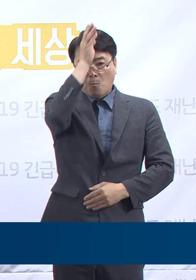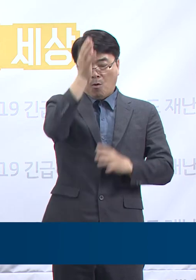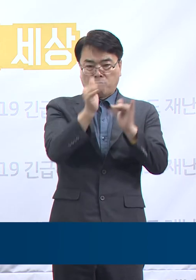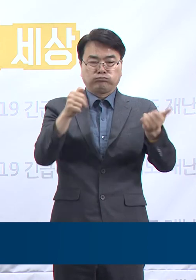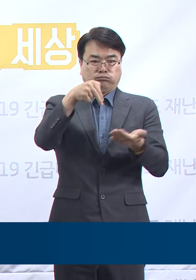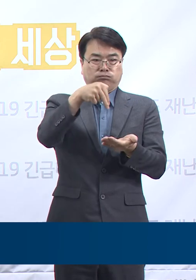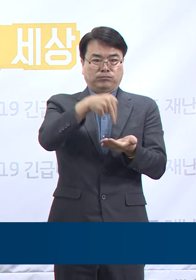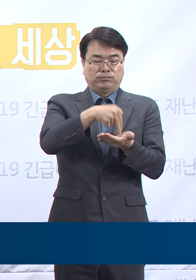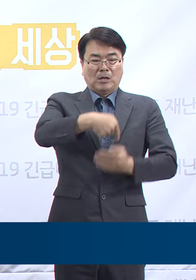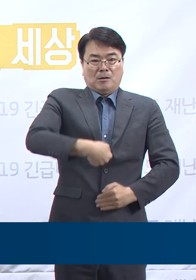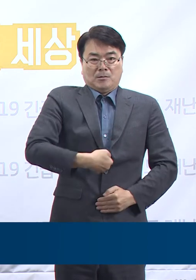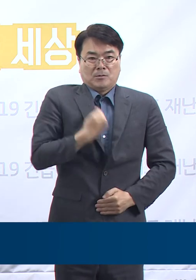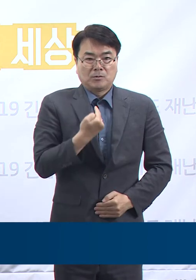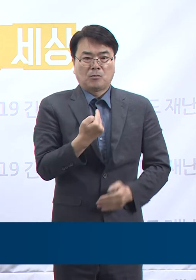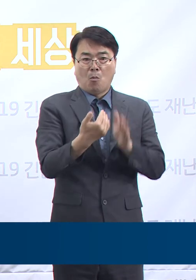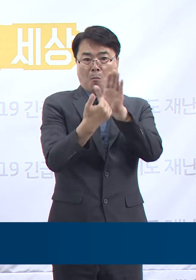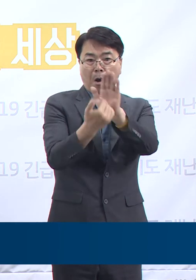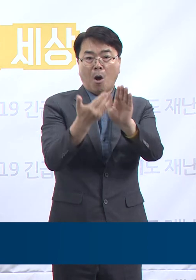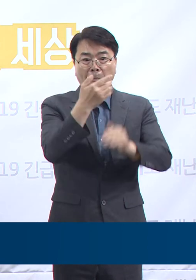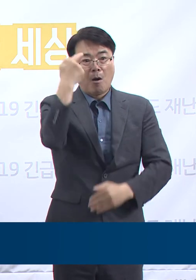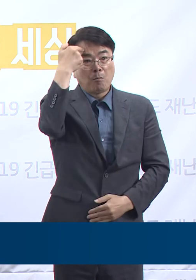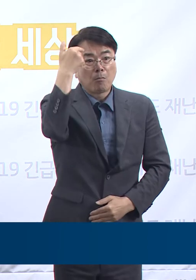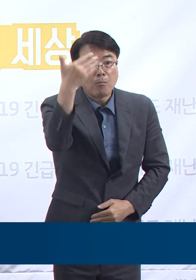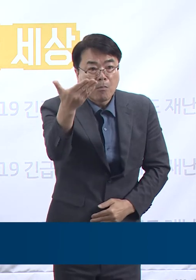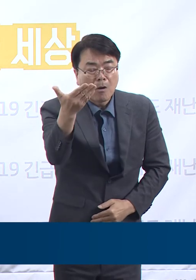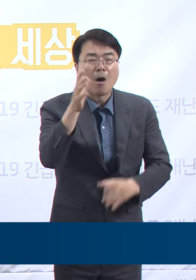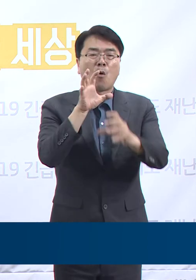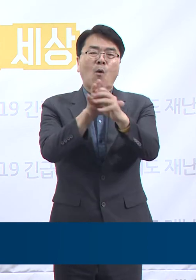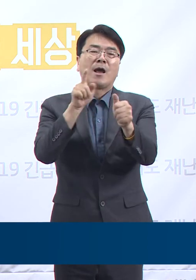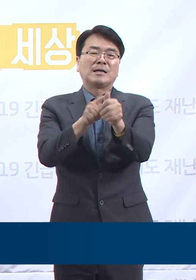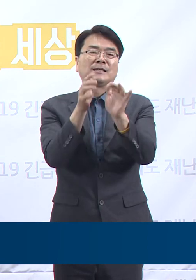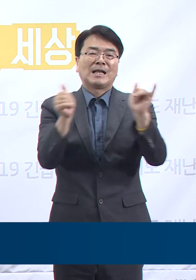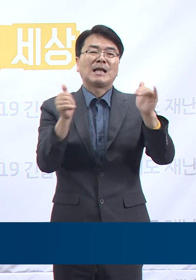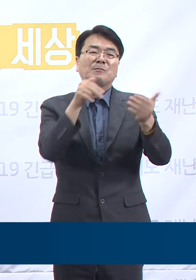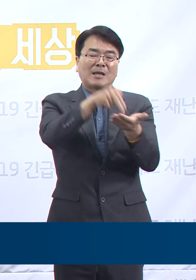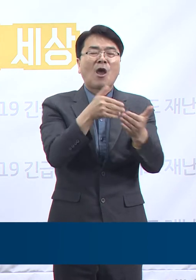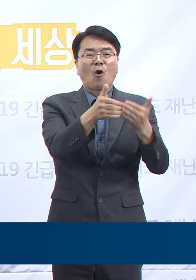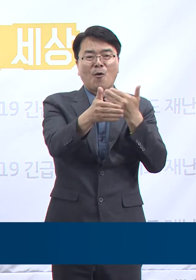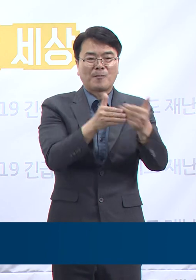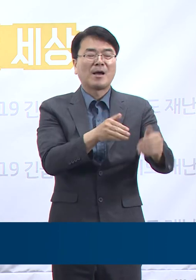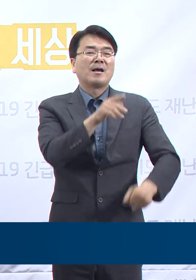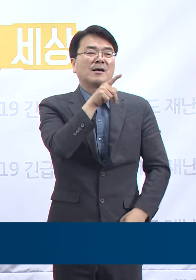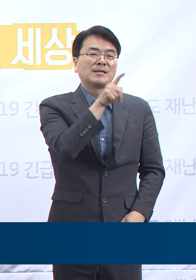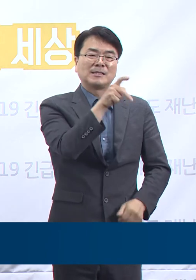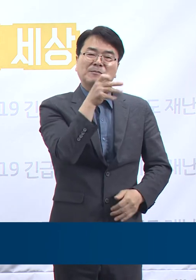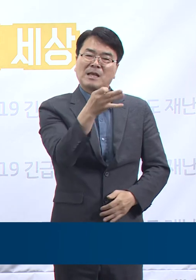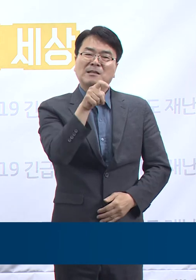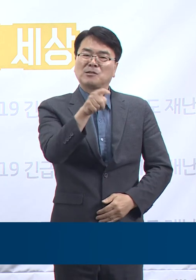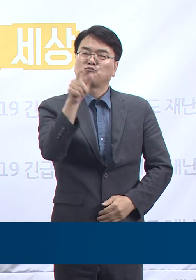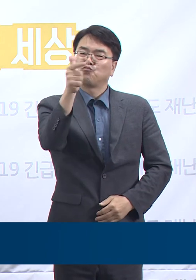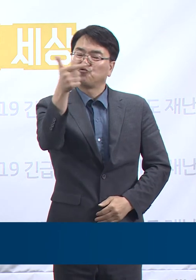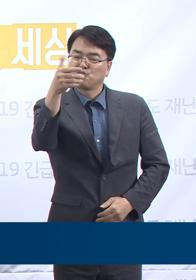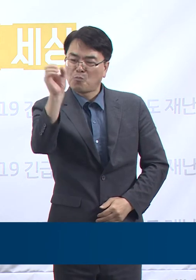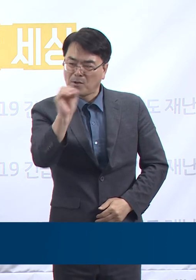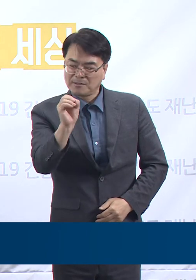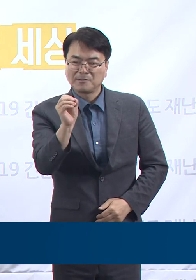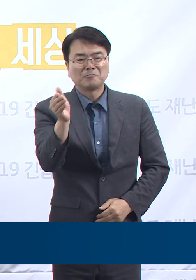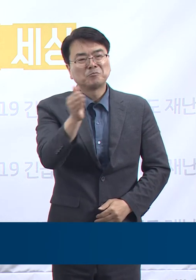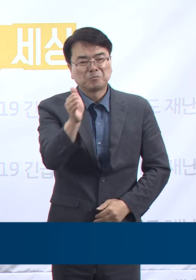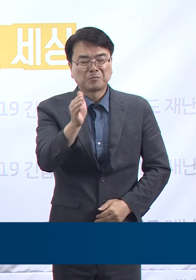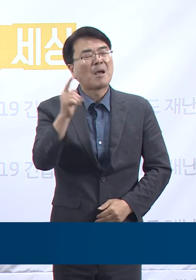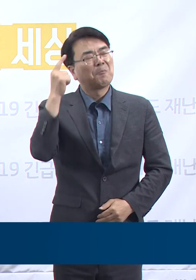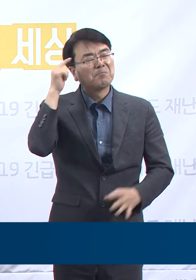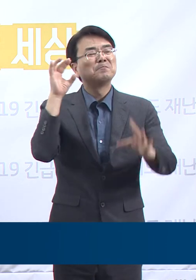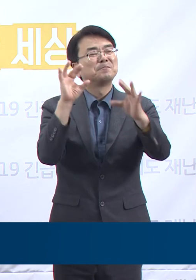막을 수 있었다는 질문도 확진자는 13.6%, 접촉자는 29.2%가